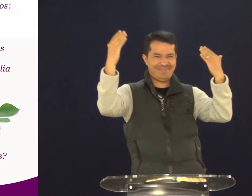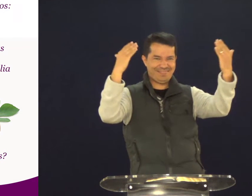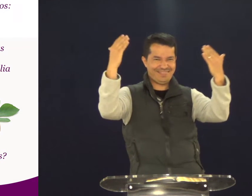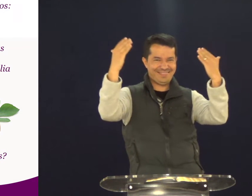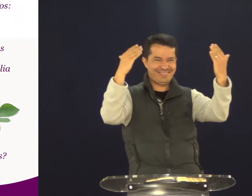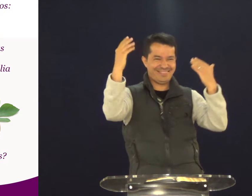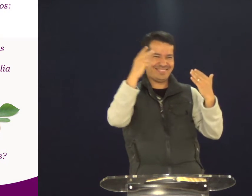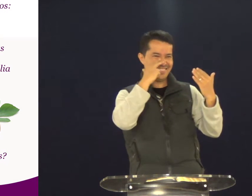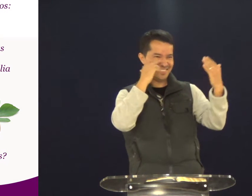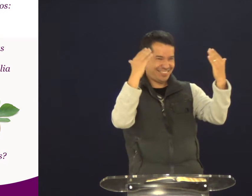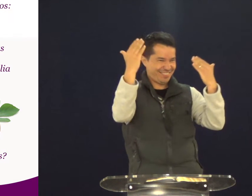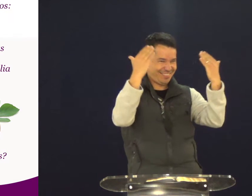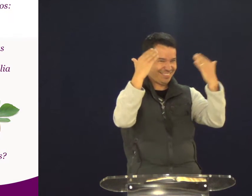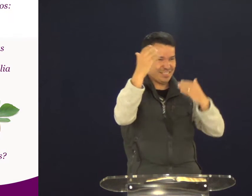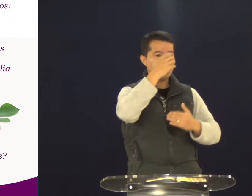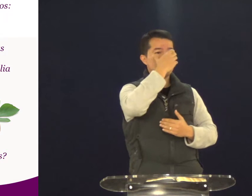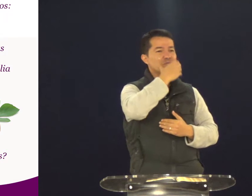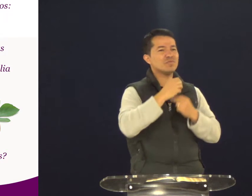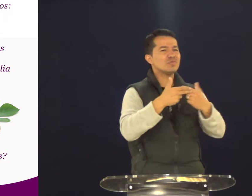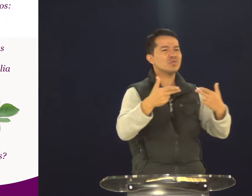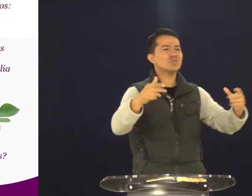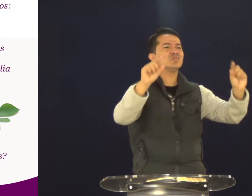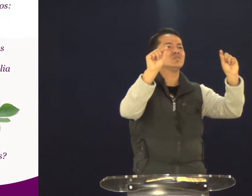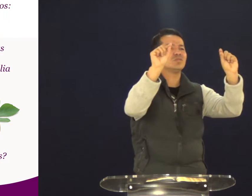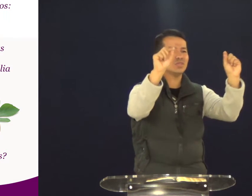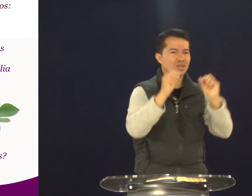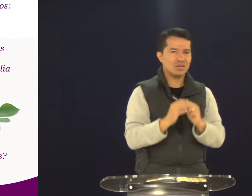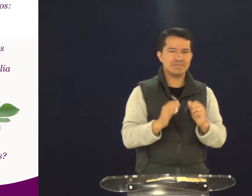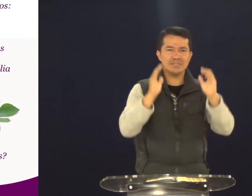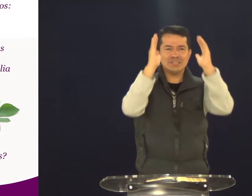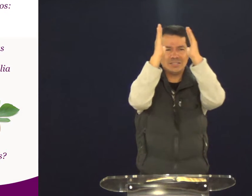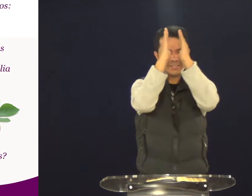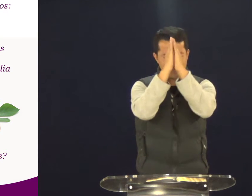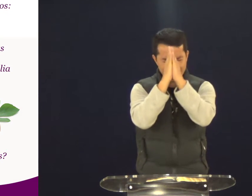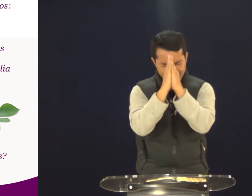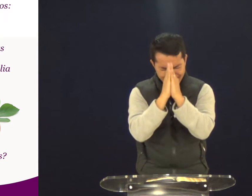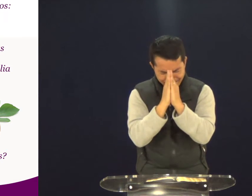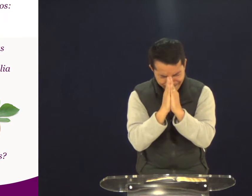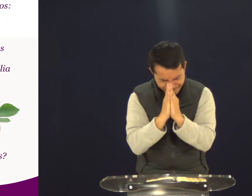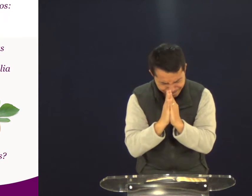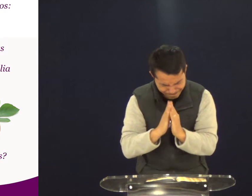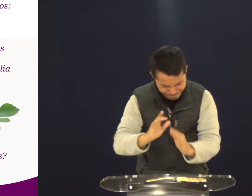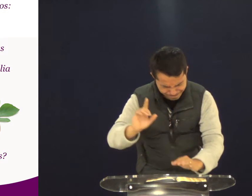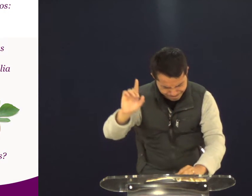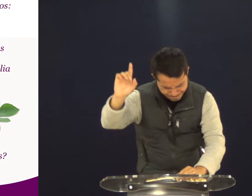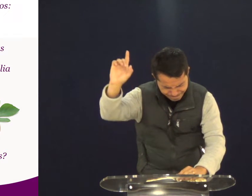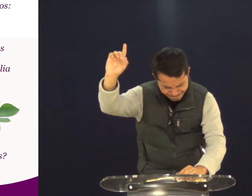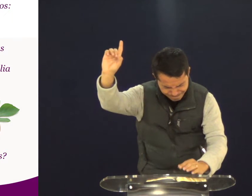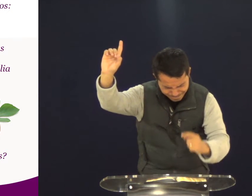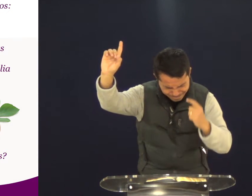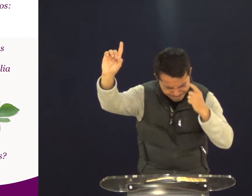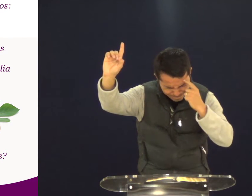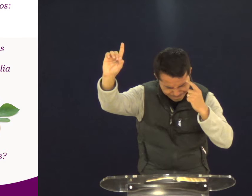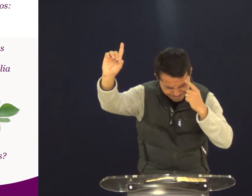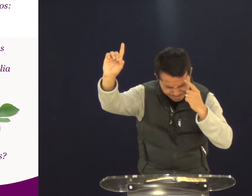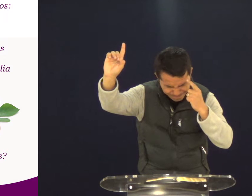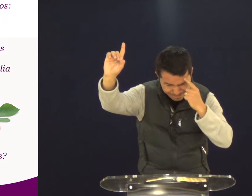cheia de frutos. Sabe? É uma comparação. Mas o que é o nosso fruto? A nossa